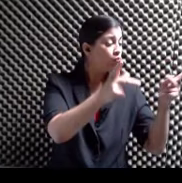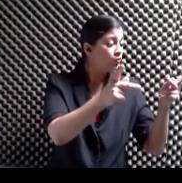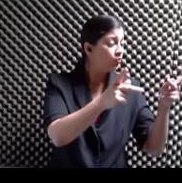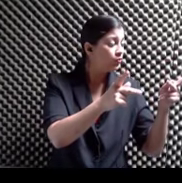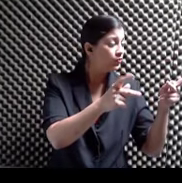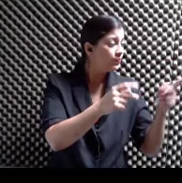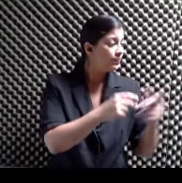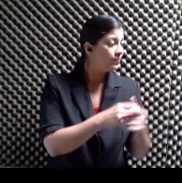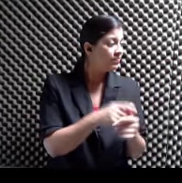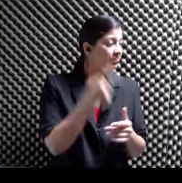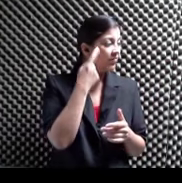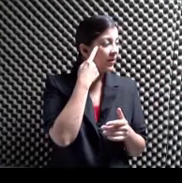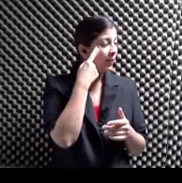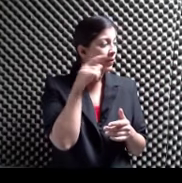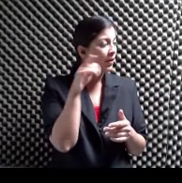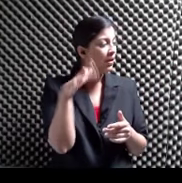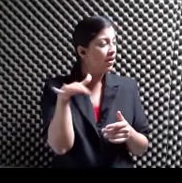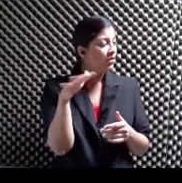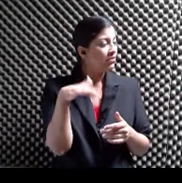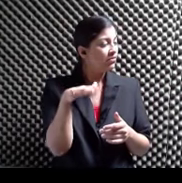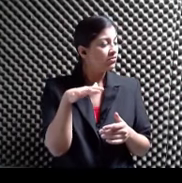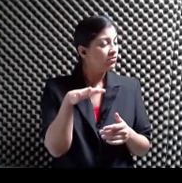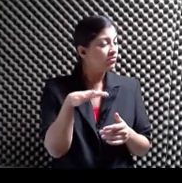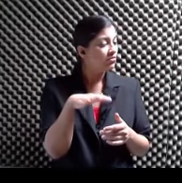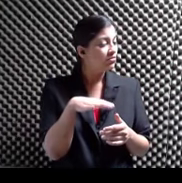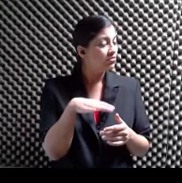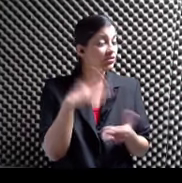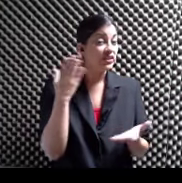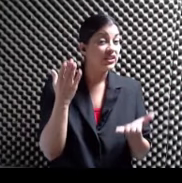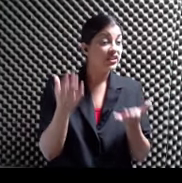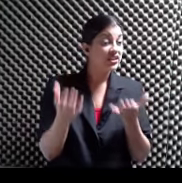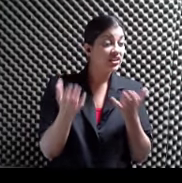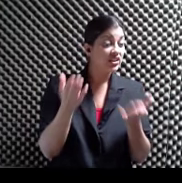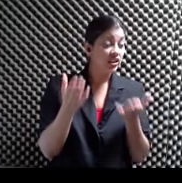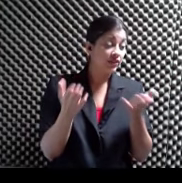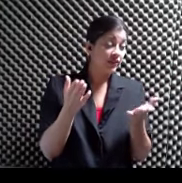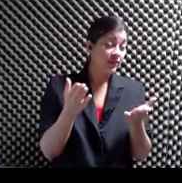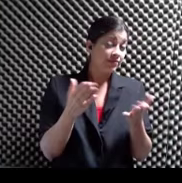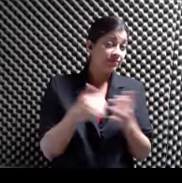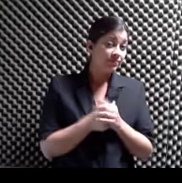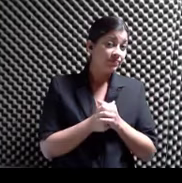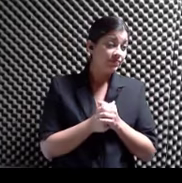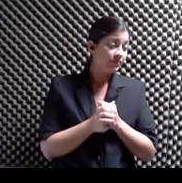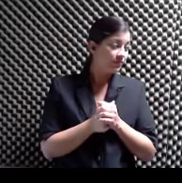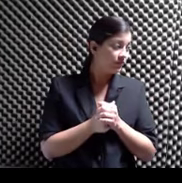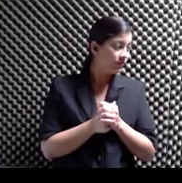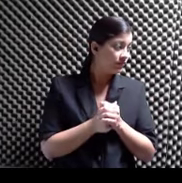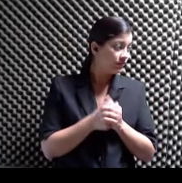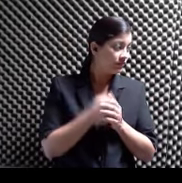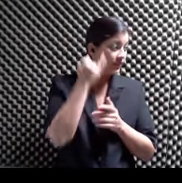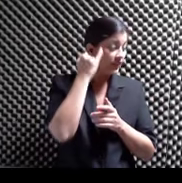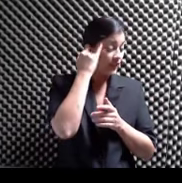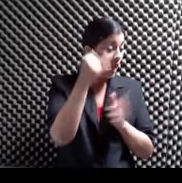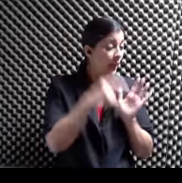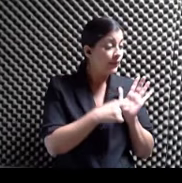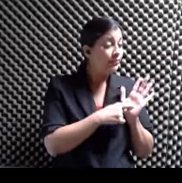Para O quizás Quizás fue la intención De presentar Ante el mundo Que